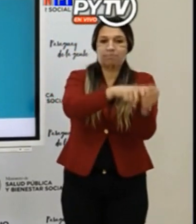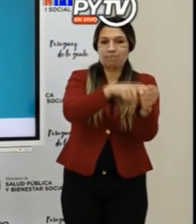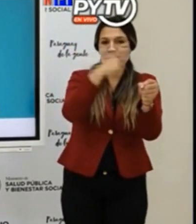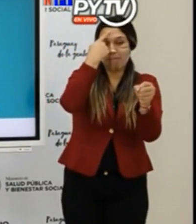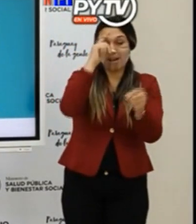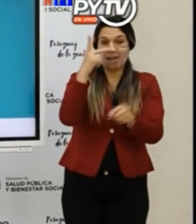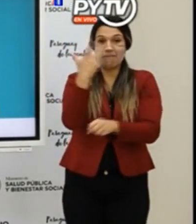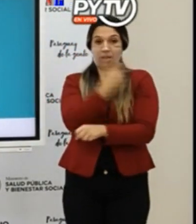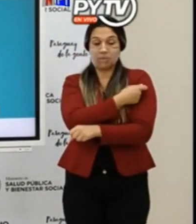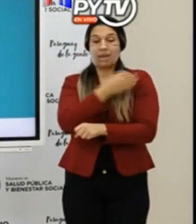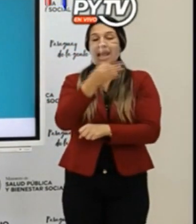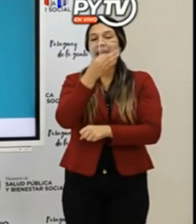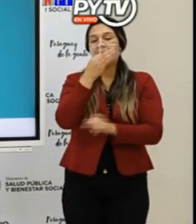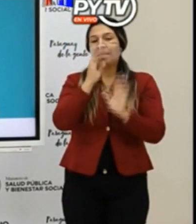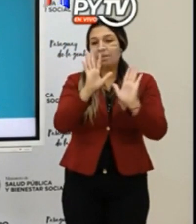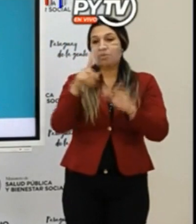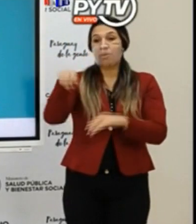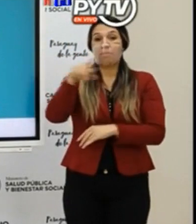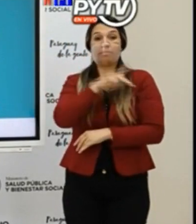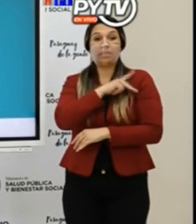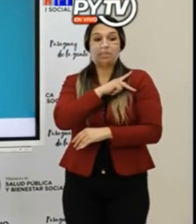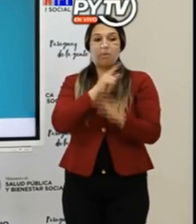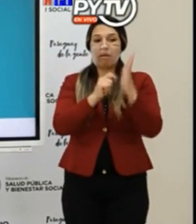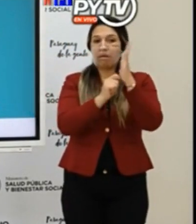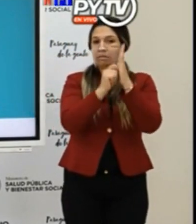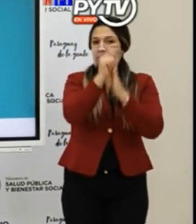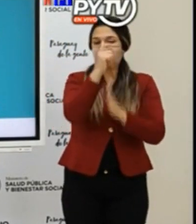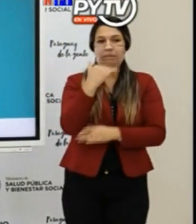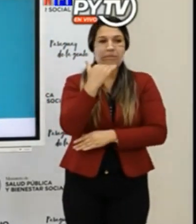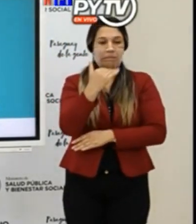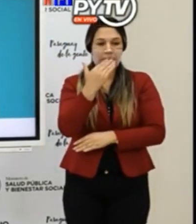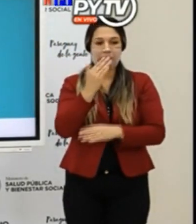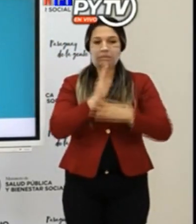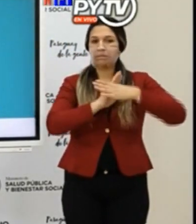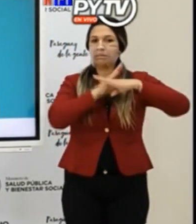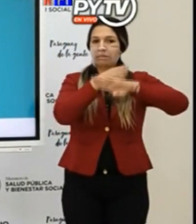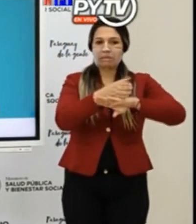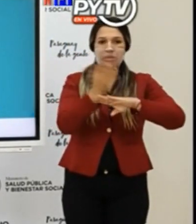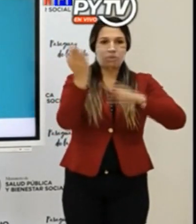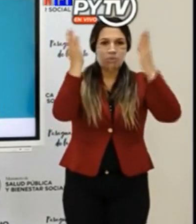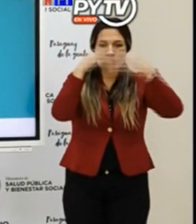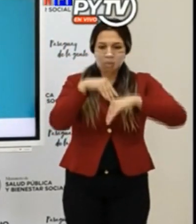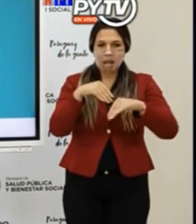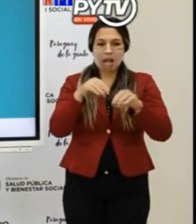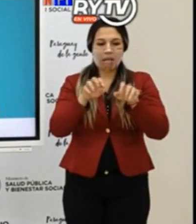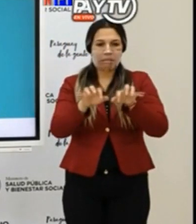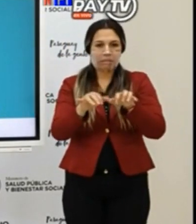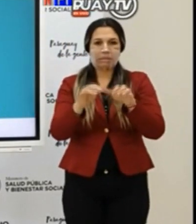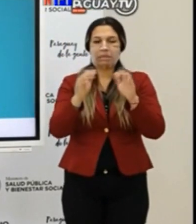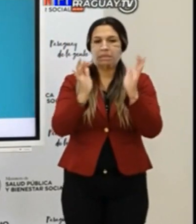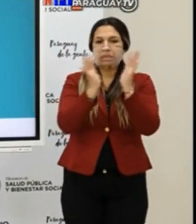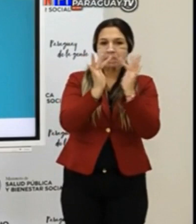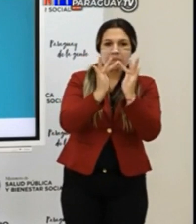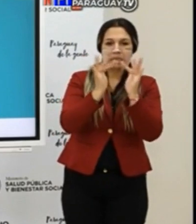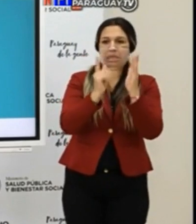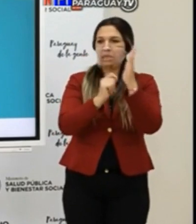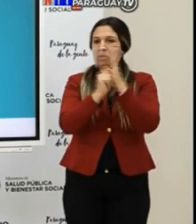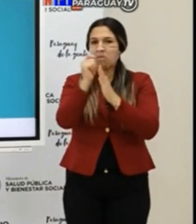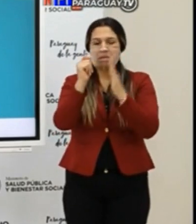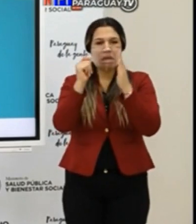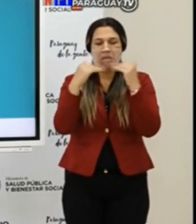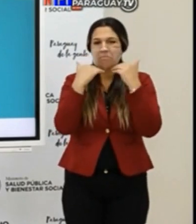personas no puedan acceder a la tecnología o no tengan acceso a una computadora o un celular o a internet,